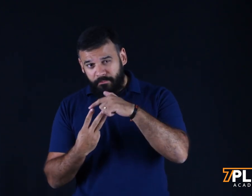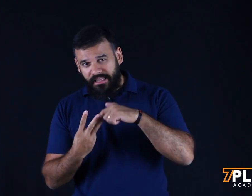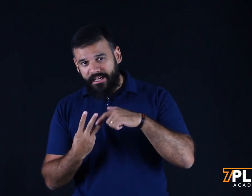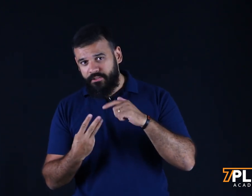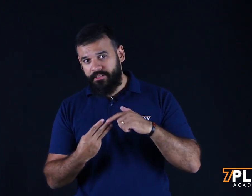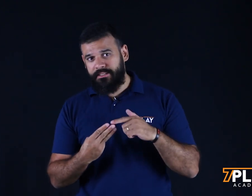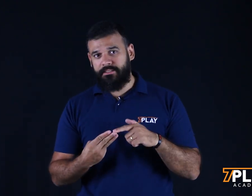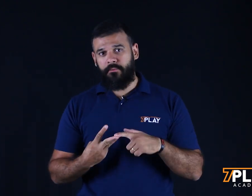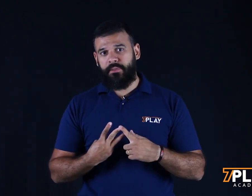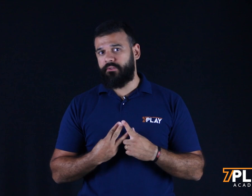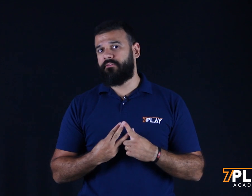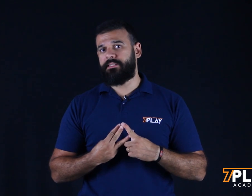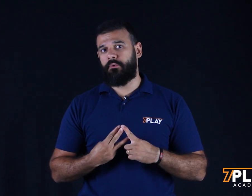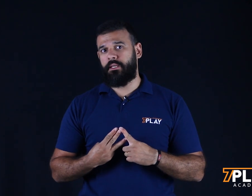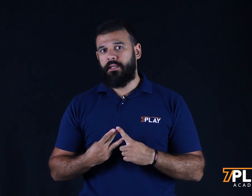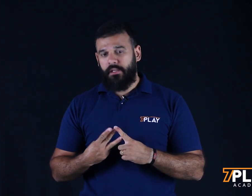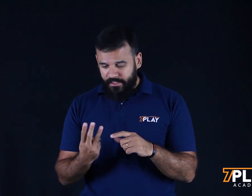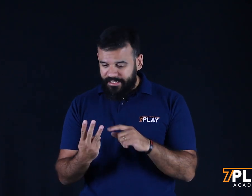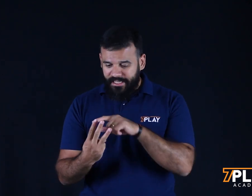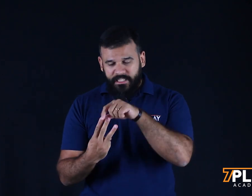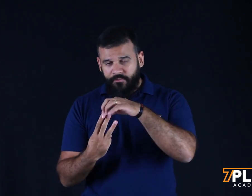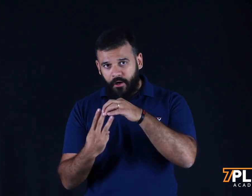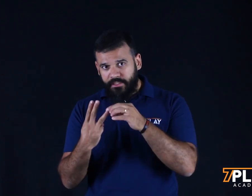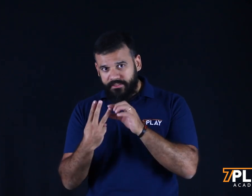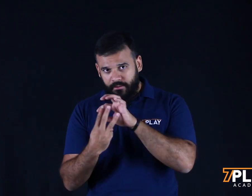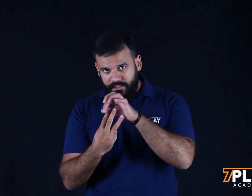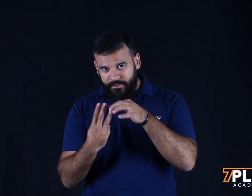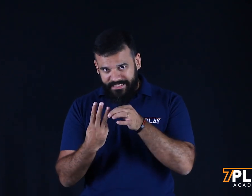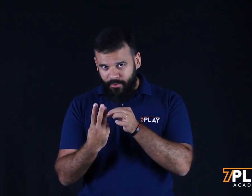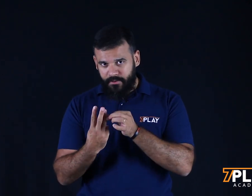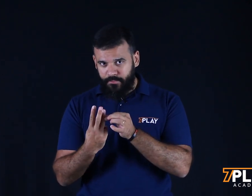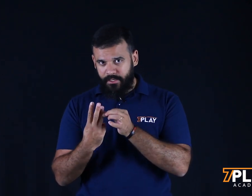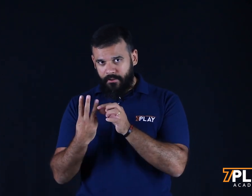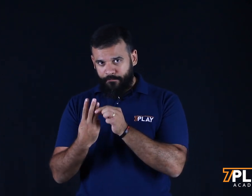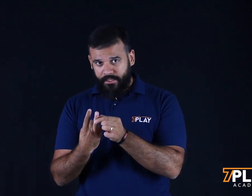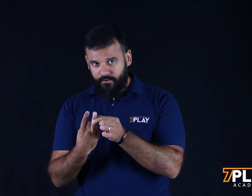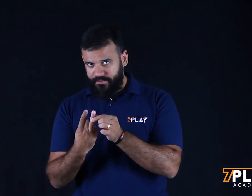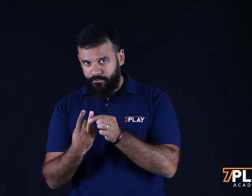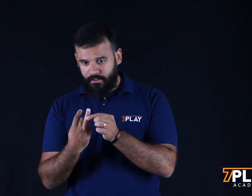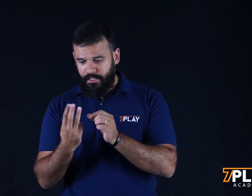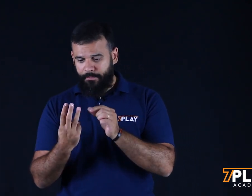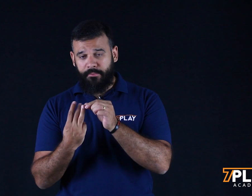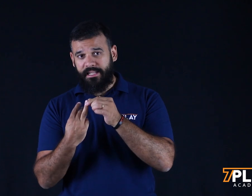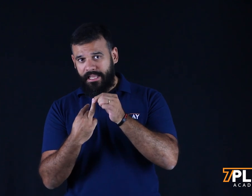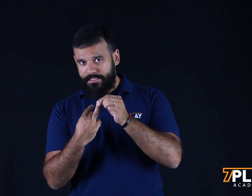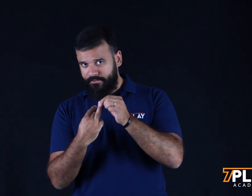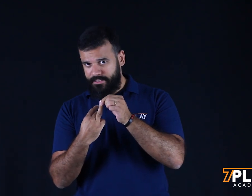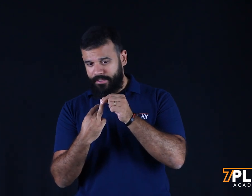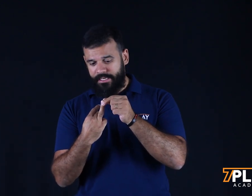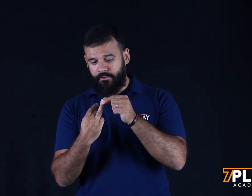pilares de otimização dentro do Facebook. Só tem três formas de você otimizar uma campanha dentro do Facebook. A primeira delas é você mexendo